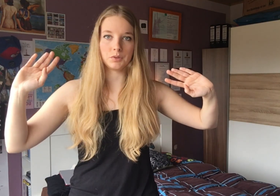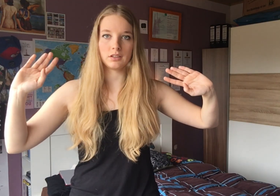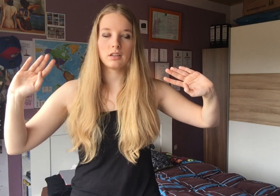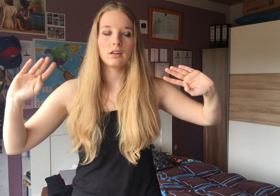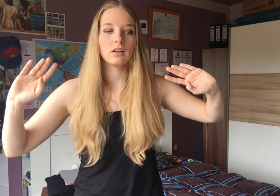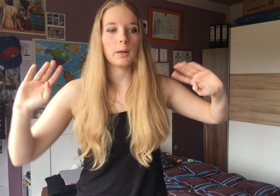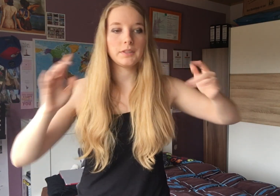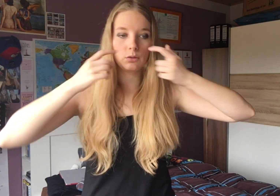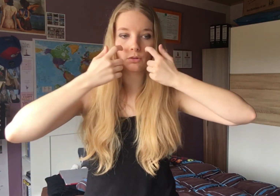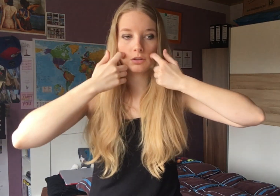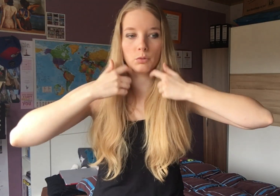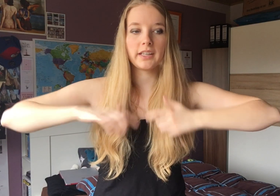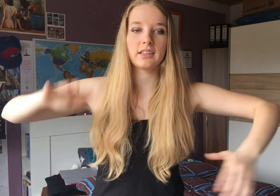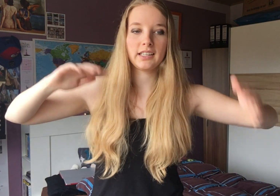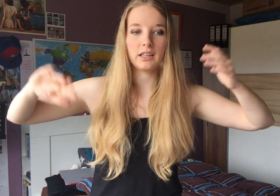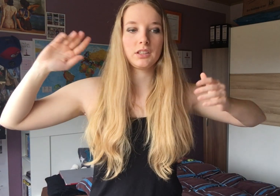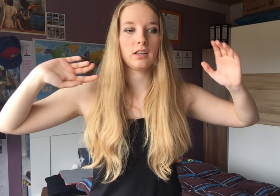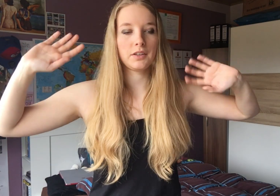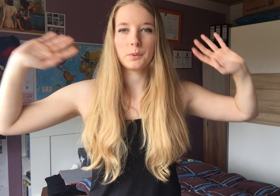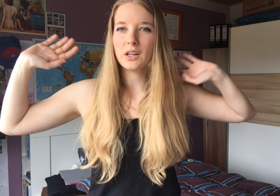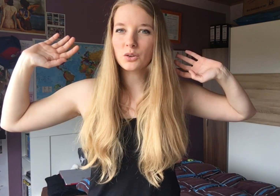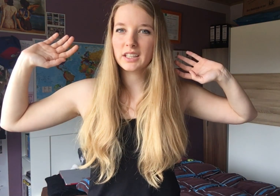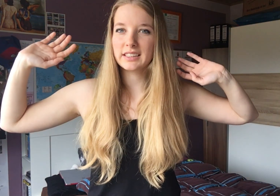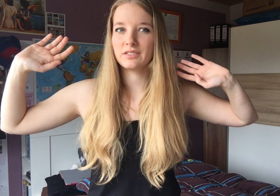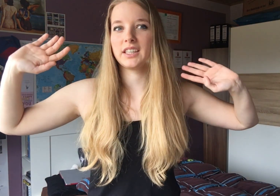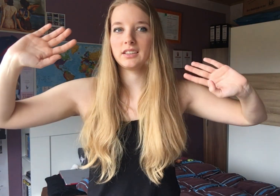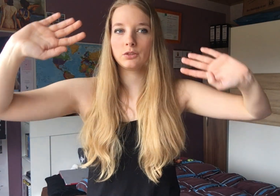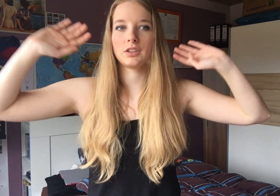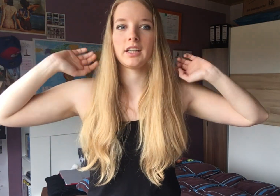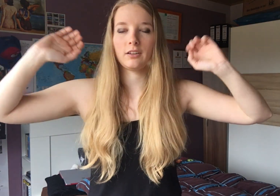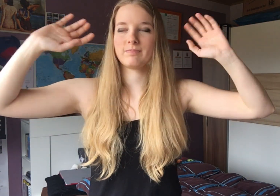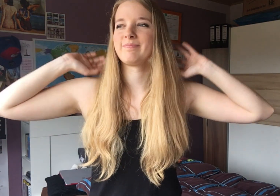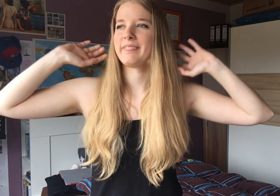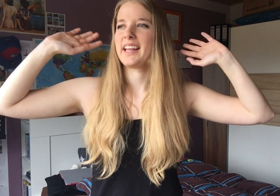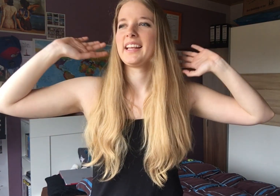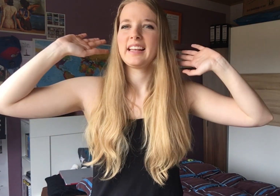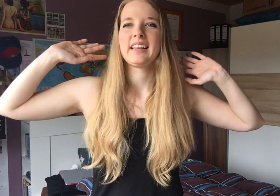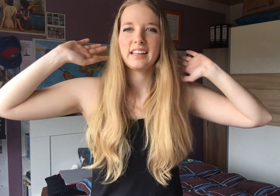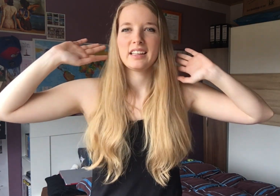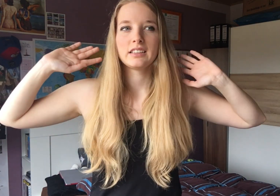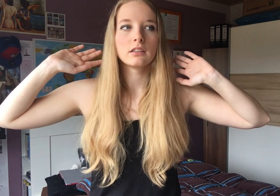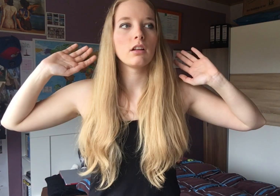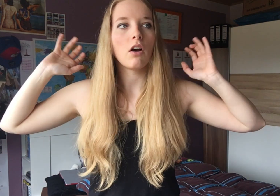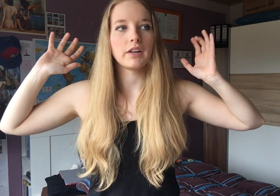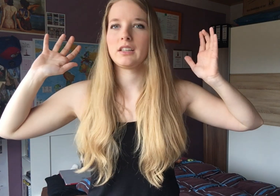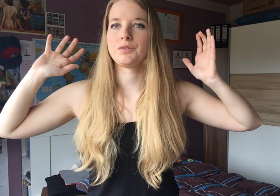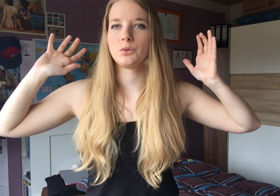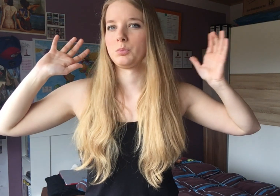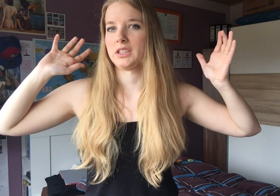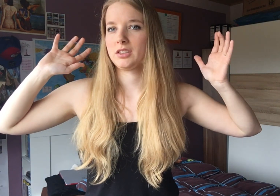bin. Habe ich dann nur noch dazu gewählt, andere hab ich halt einfach im Hintergrund gelassen, weil das ja sozusagen wäre dann irgendwie too much.